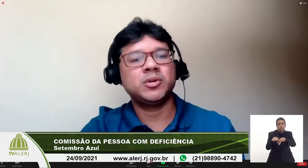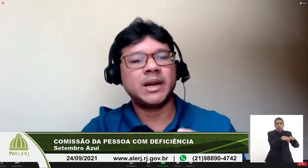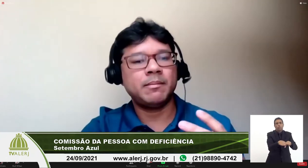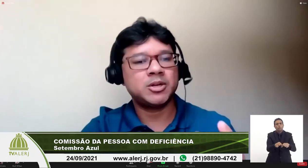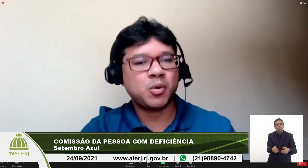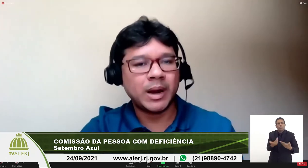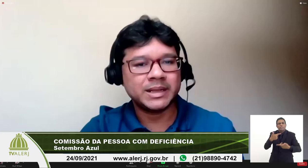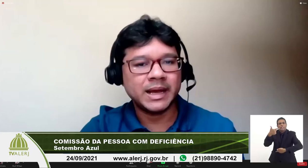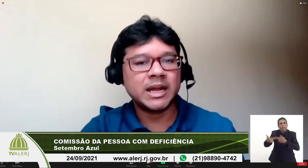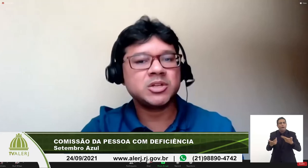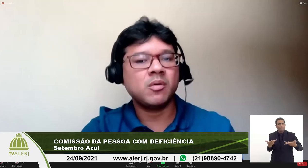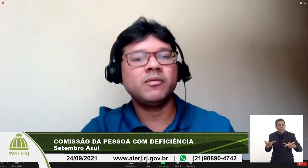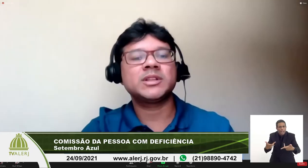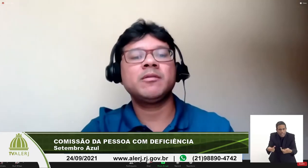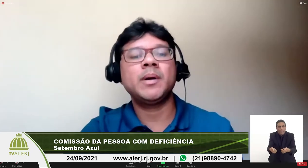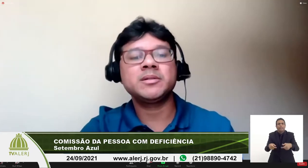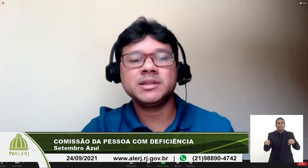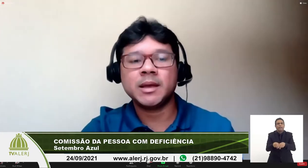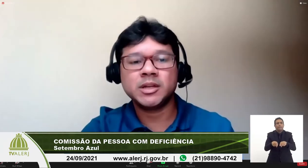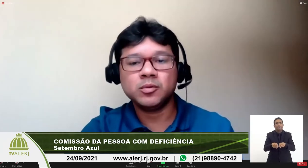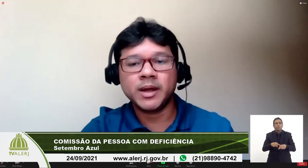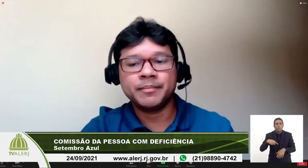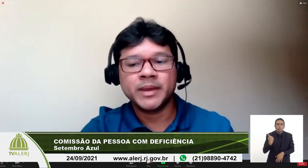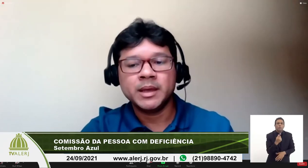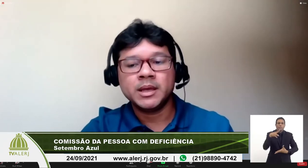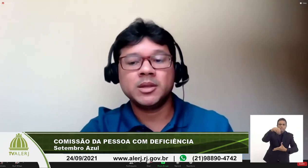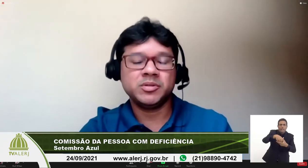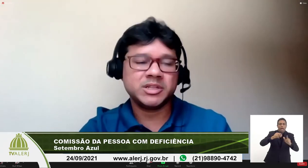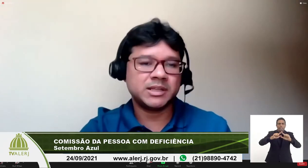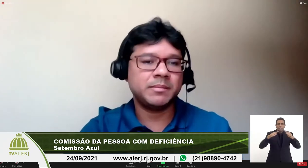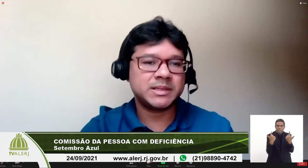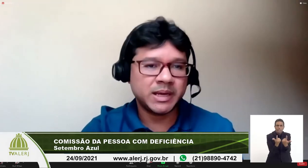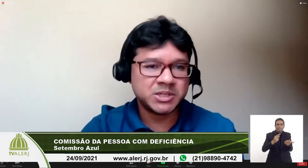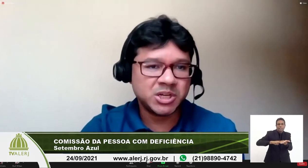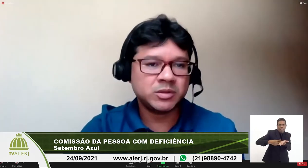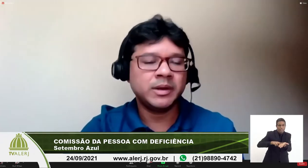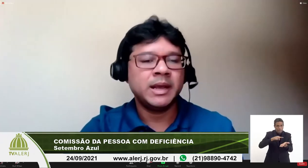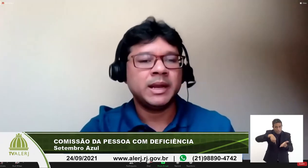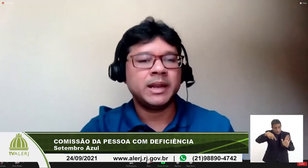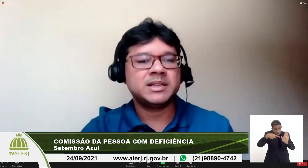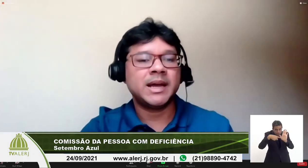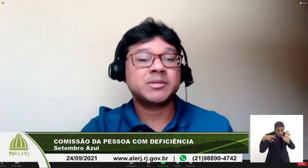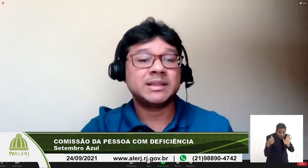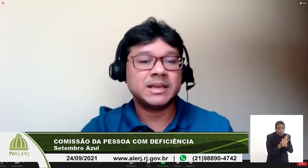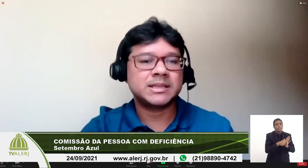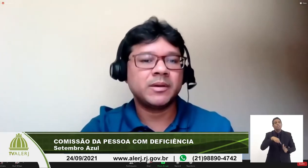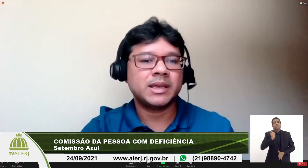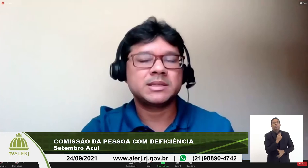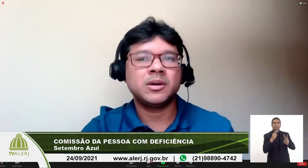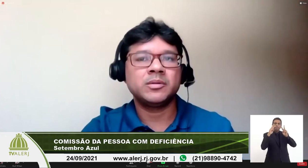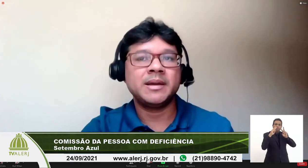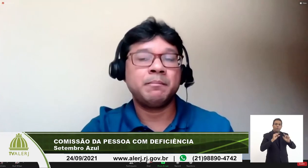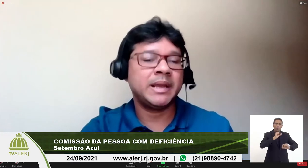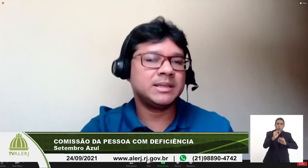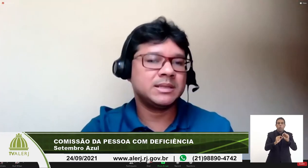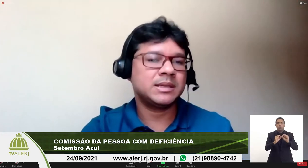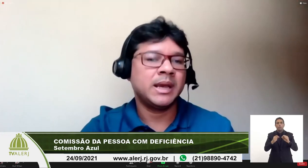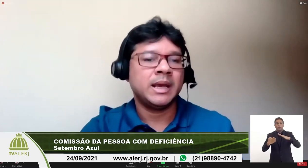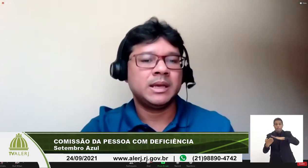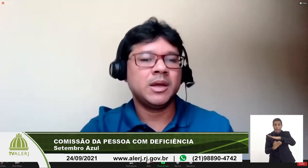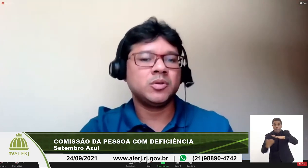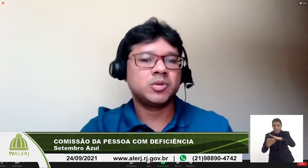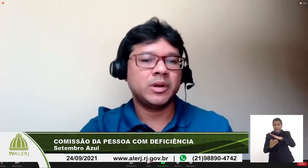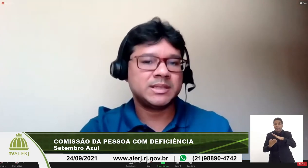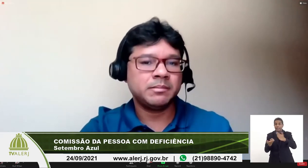proporciona um trabalho de qualidade confortável para os intérpretes atuar então deixo aqui também esse registro de darmos atenção à questão das empresas